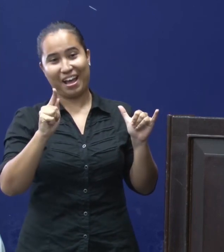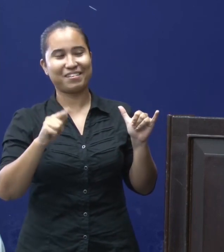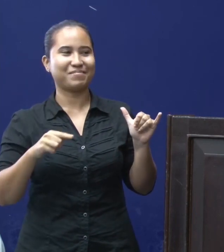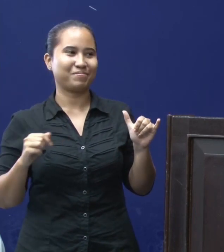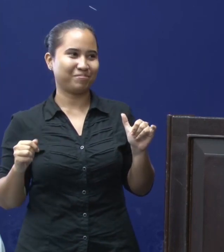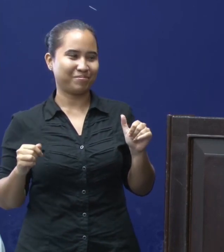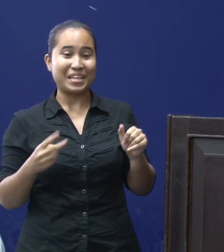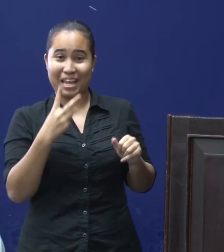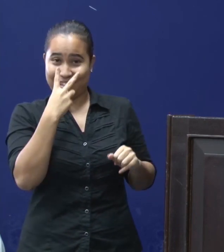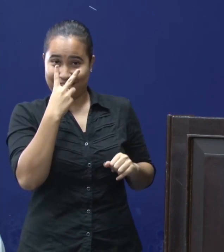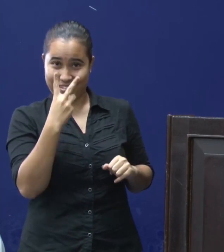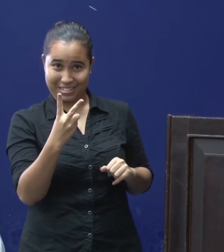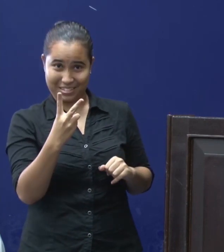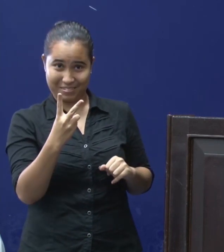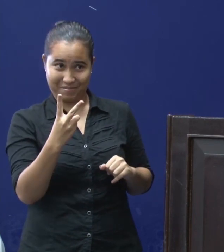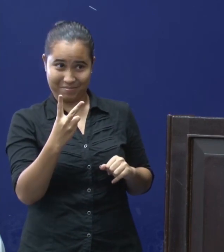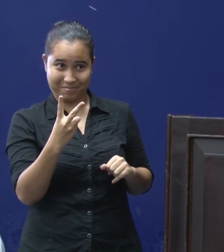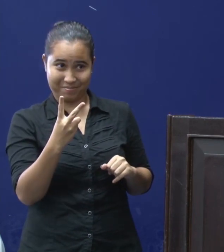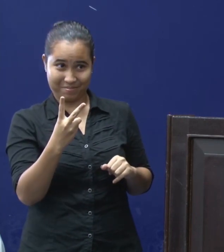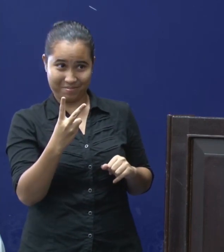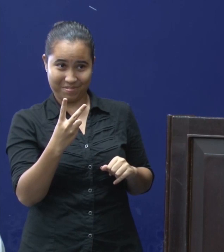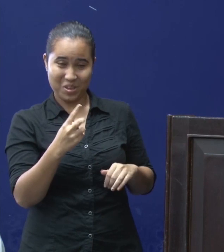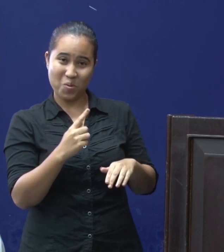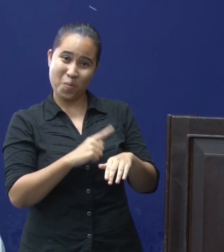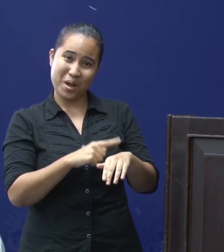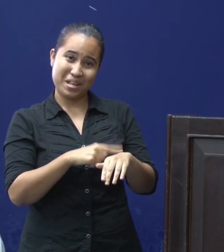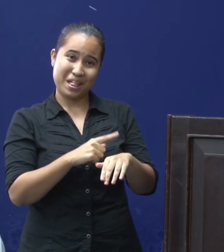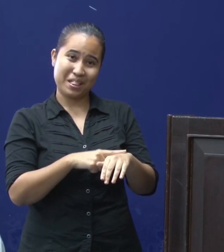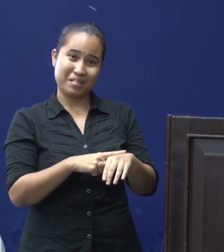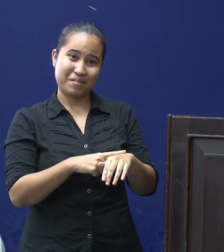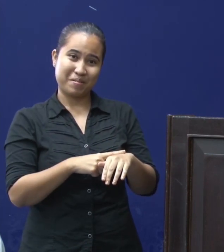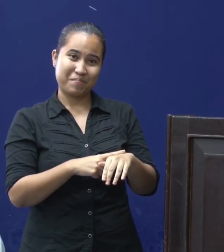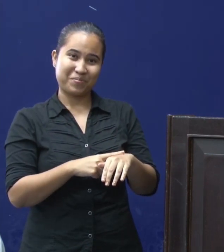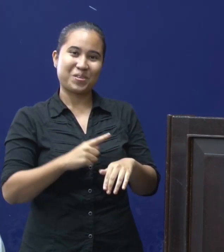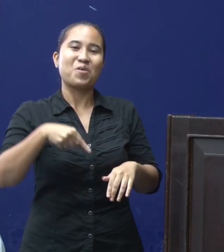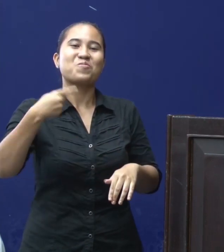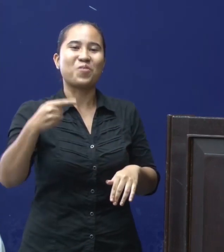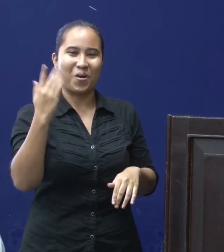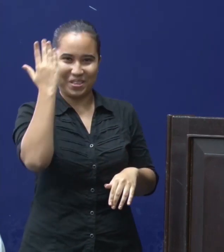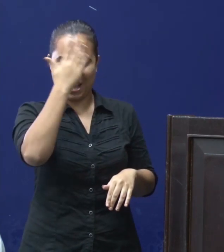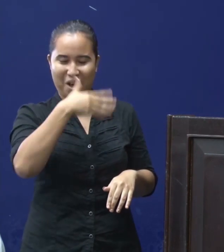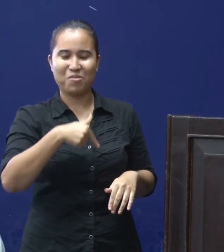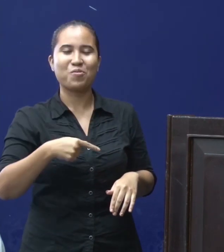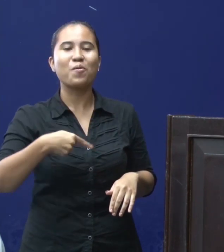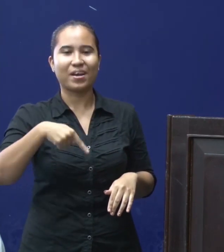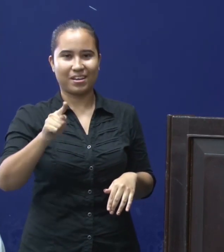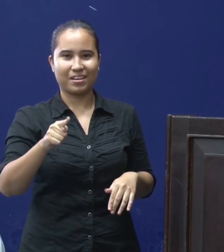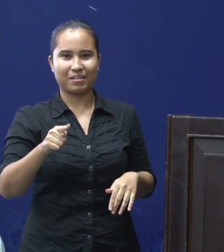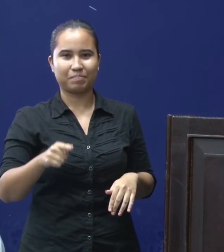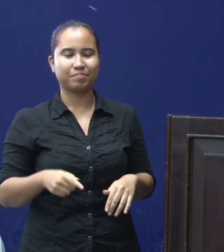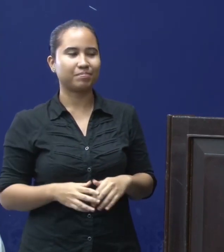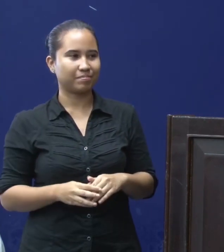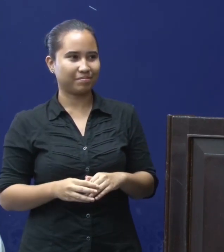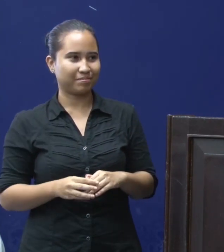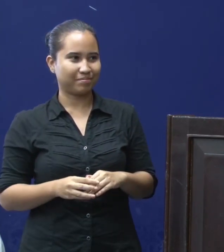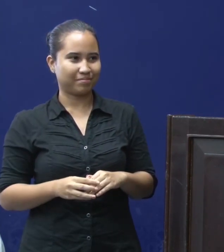go. Ja, hè? Je ziet waar je je tijd door gaat brengen de volgende avond. Ga zitten, ga naar het